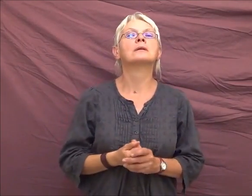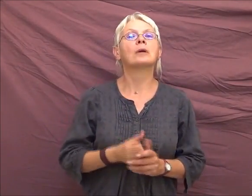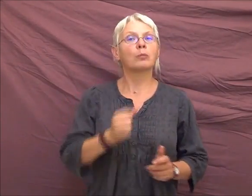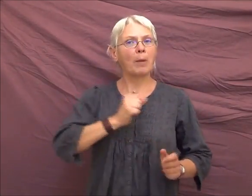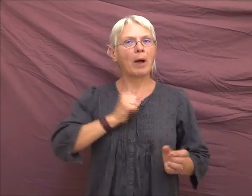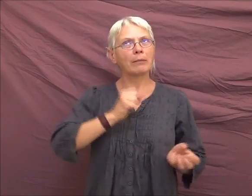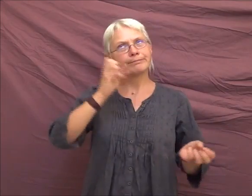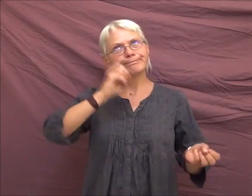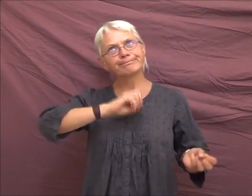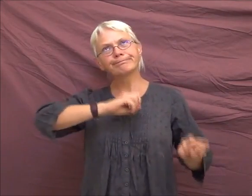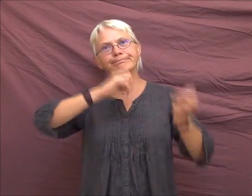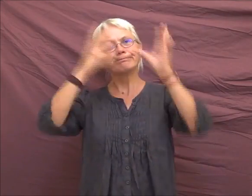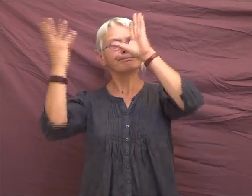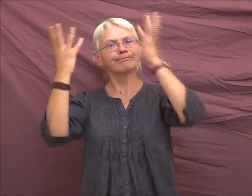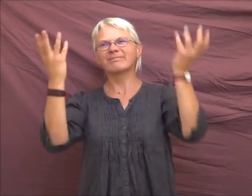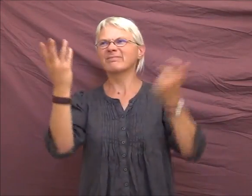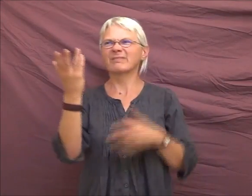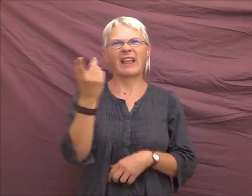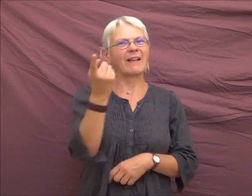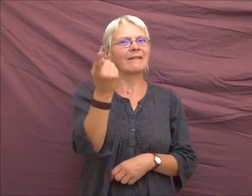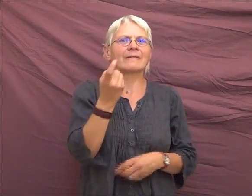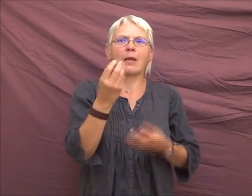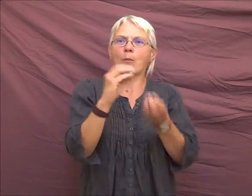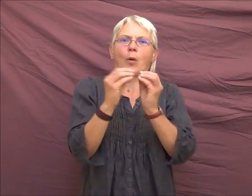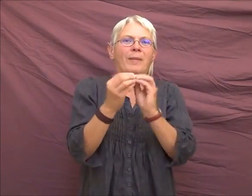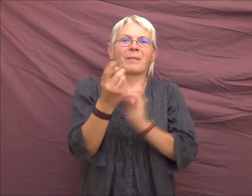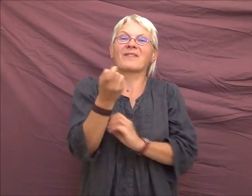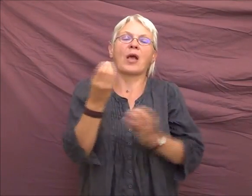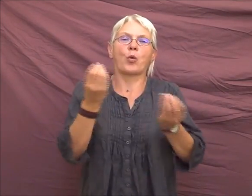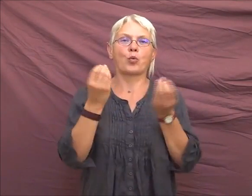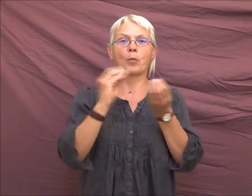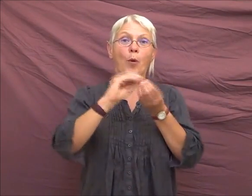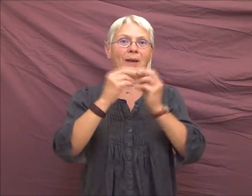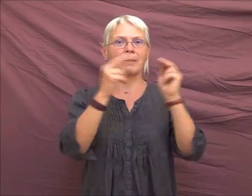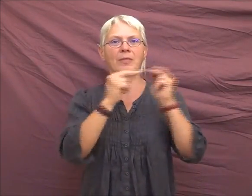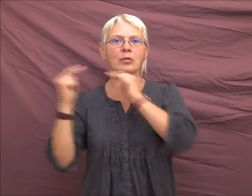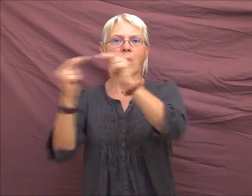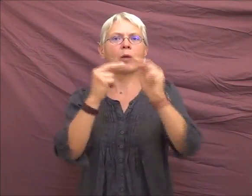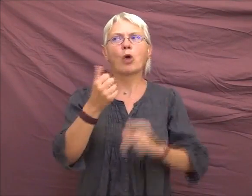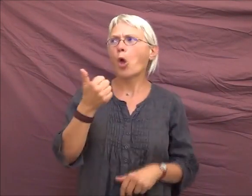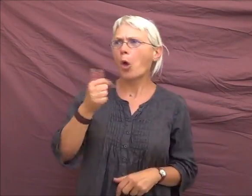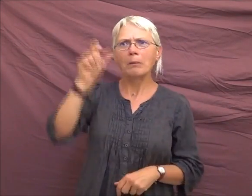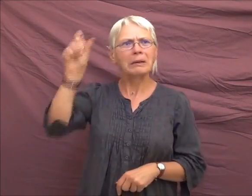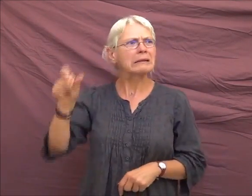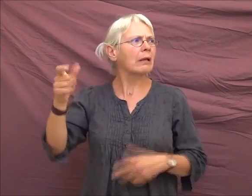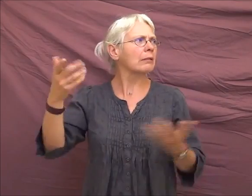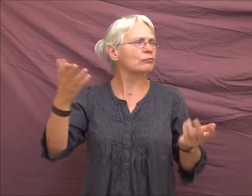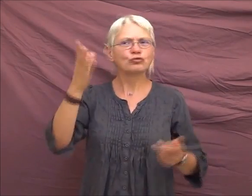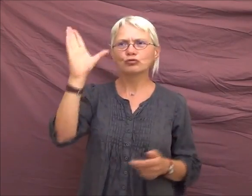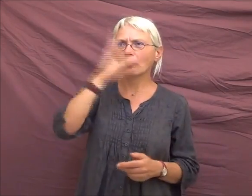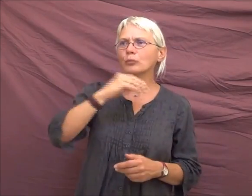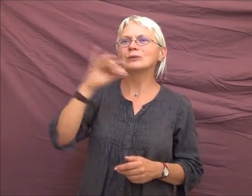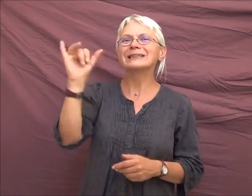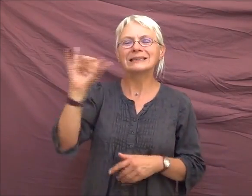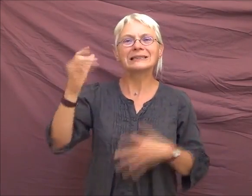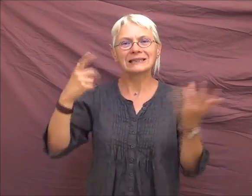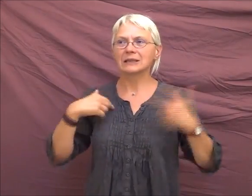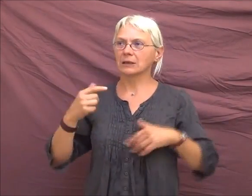Et dans ma tête, à moi, c'est le problème de la norme. Je ne sais plus lequel de vous a dit au départ, on est tous extrêmement différents. On est